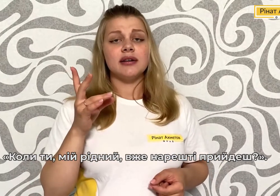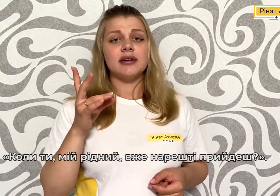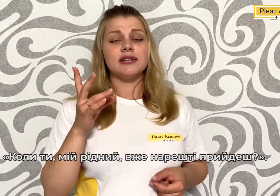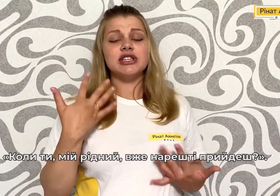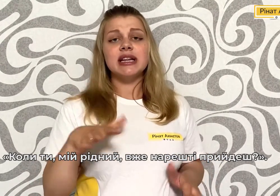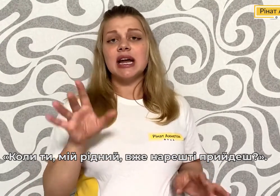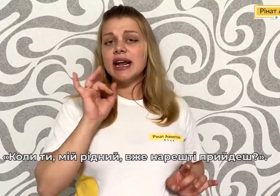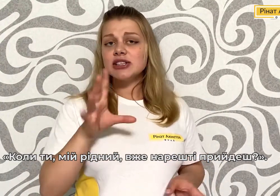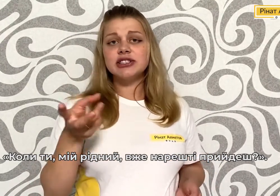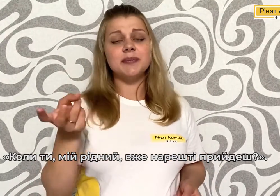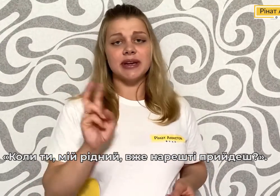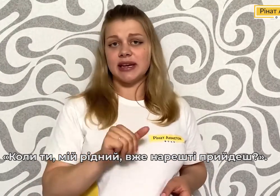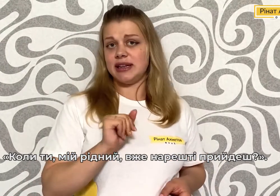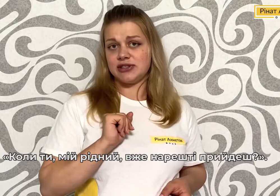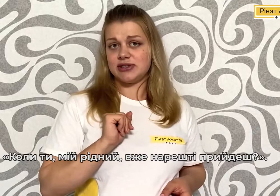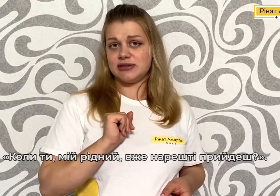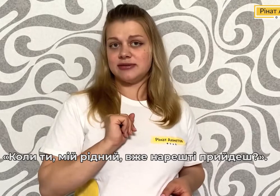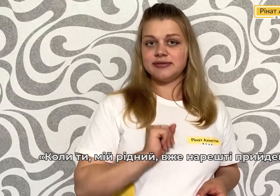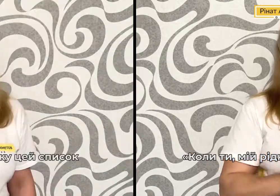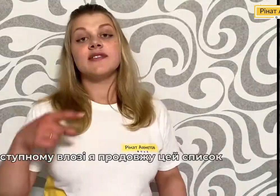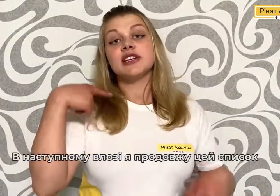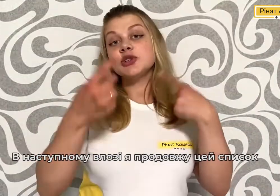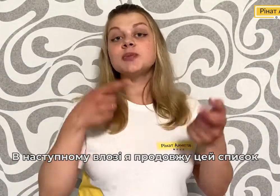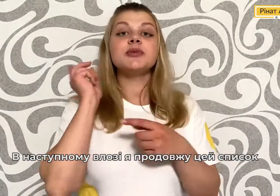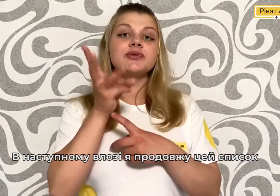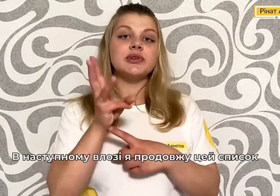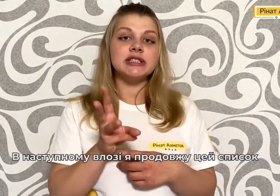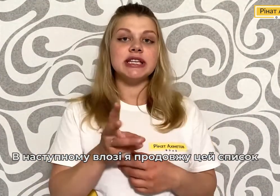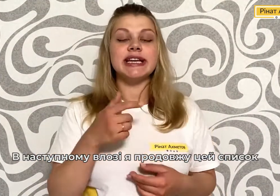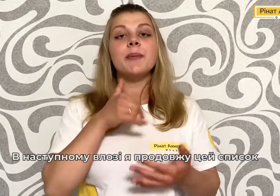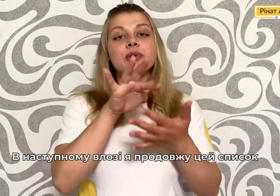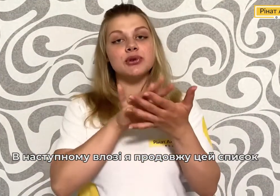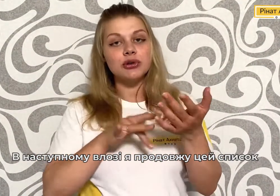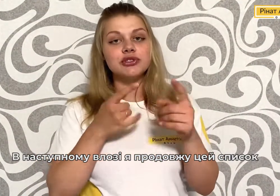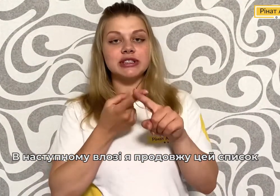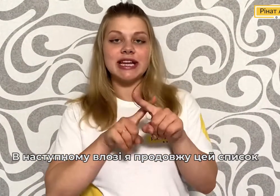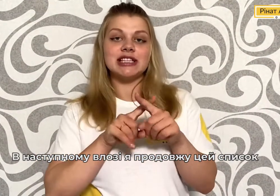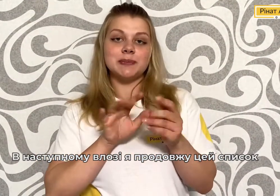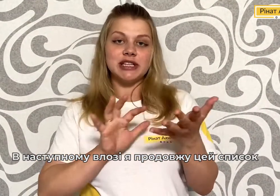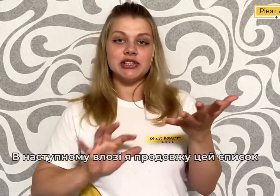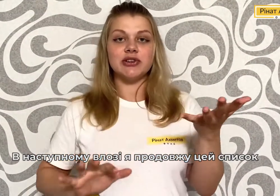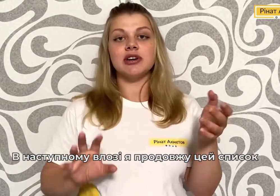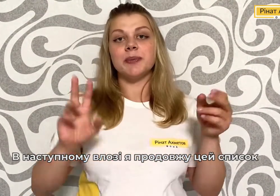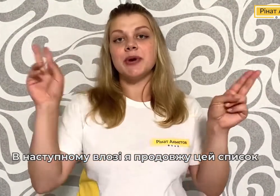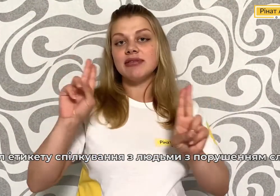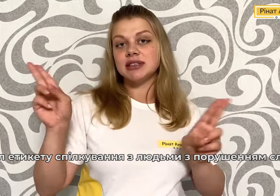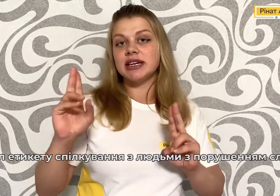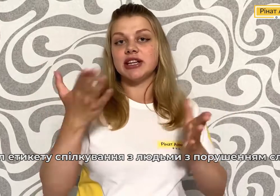Вже нарешті прийдеш В наступному влозі я продовжу цей список Правила ету